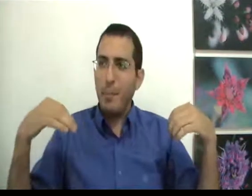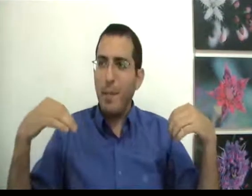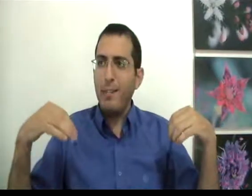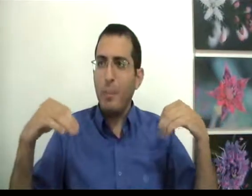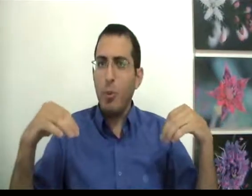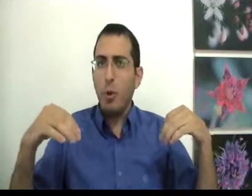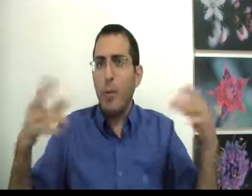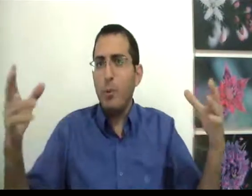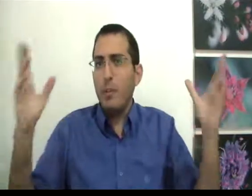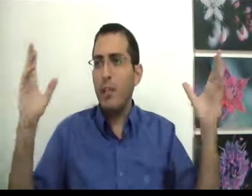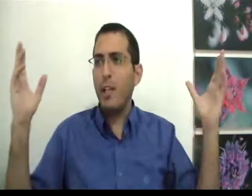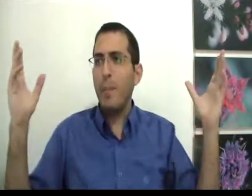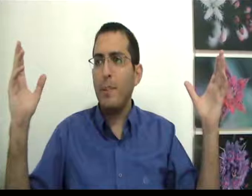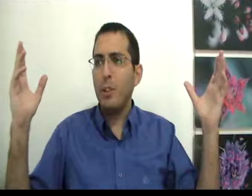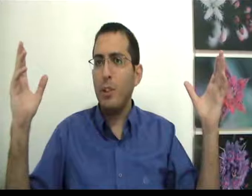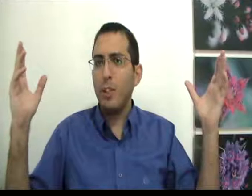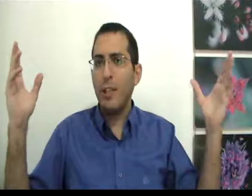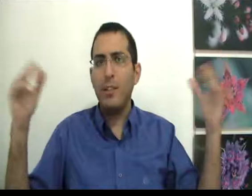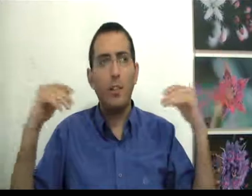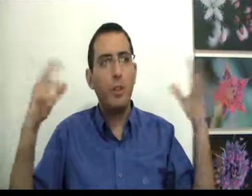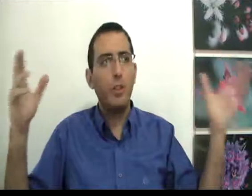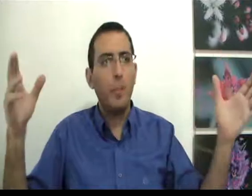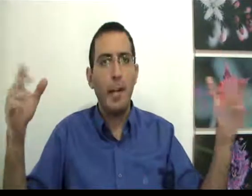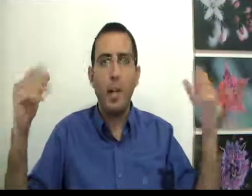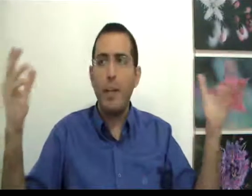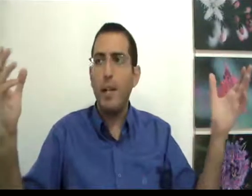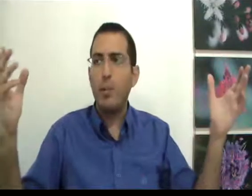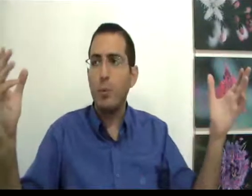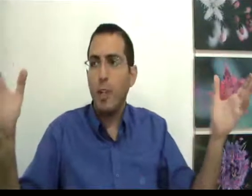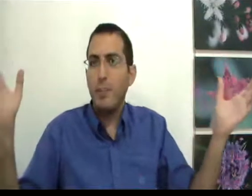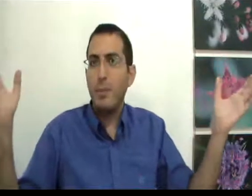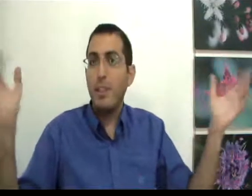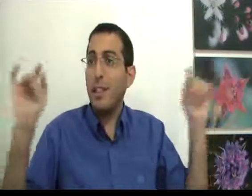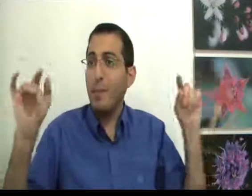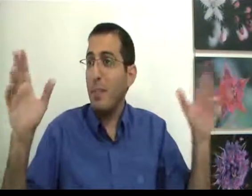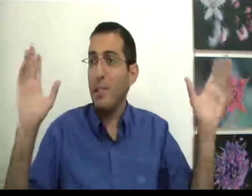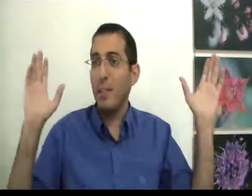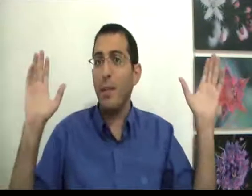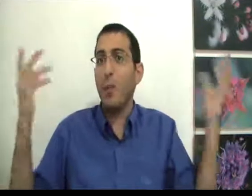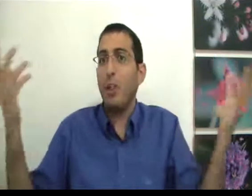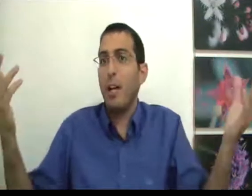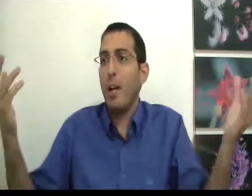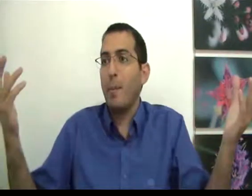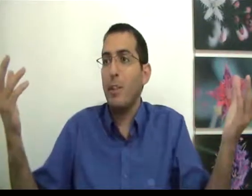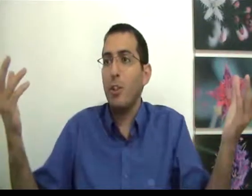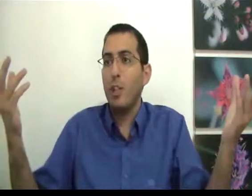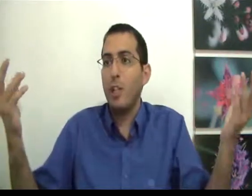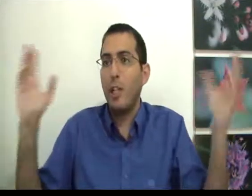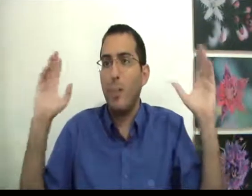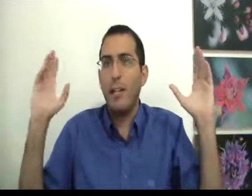באמת, מאות Christianity פשוט תפסיק לחפש את האושר, תגיד אז אוהב אושר לא מעניין, לא בא לי להיות מאושר וזה בסדר, גם זה בסדר גמור, אתה לא ח לחפש את האושר תגיד, לא בא לי